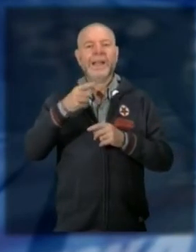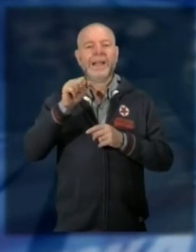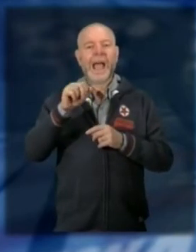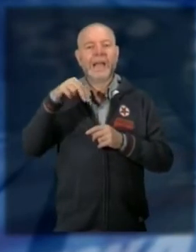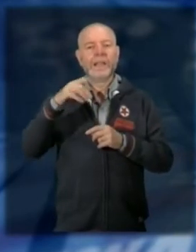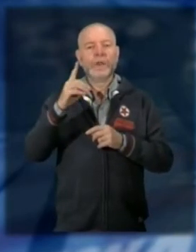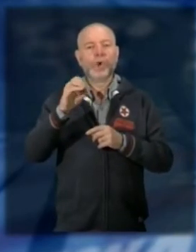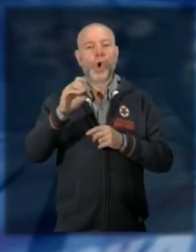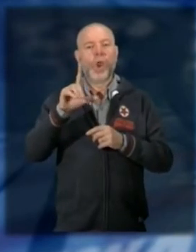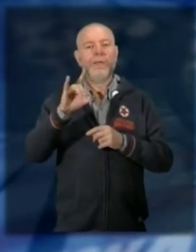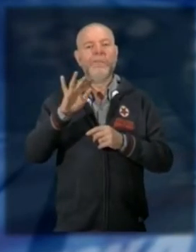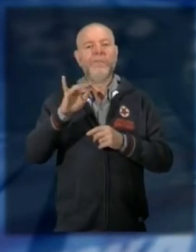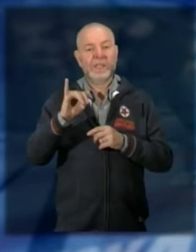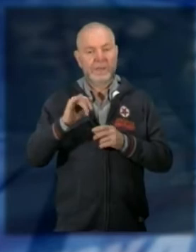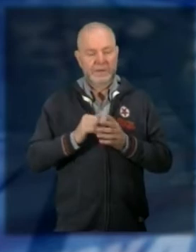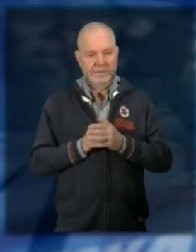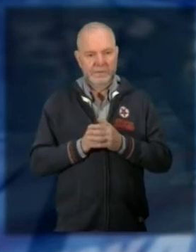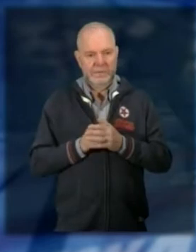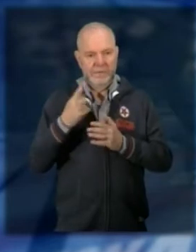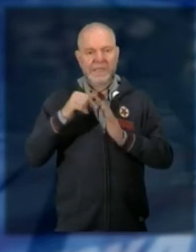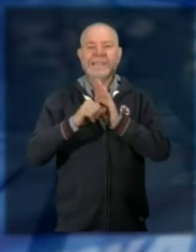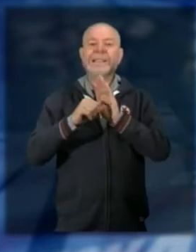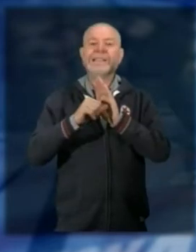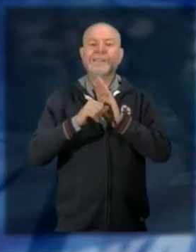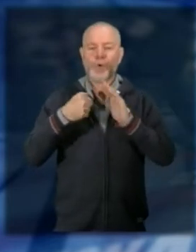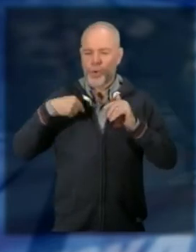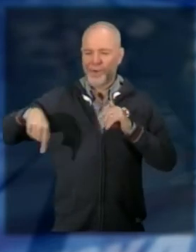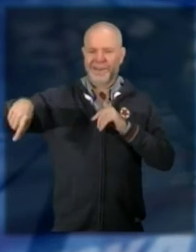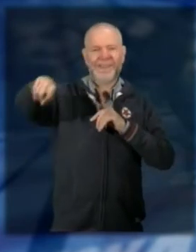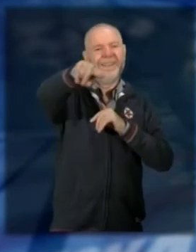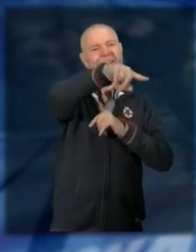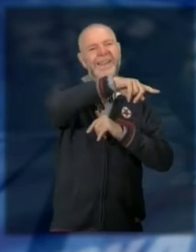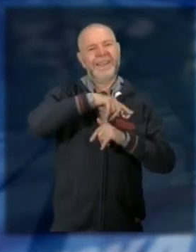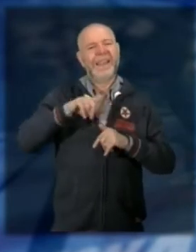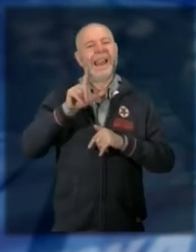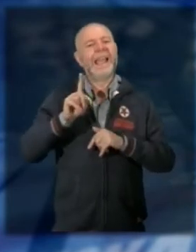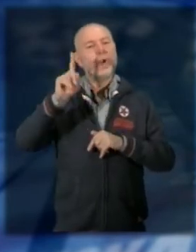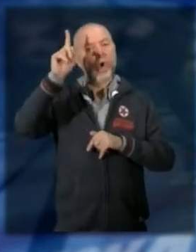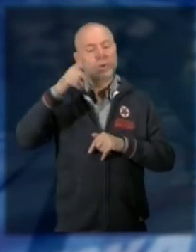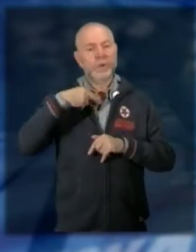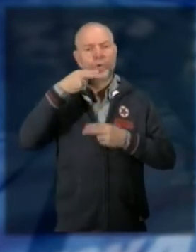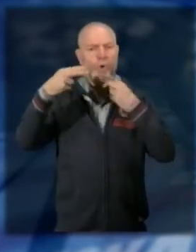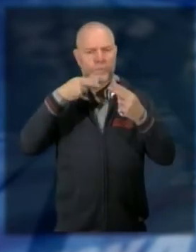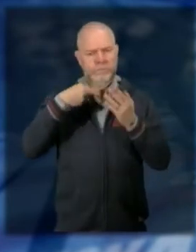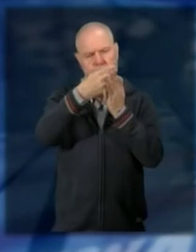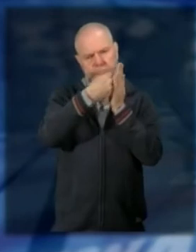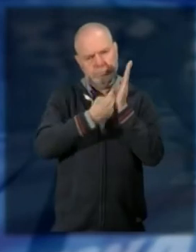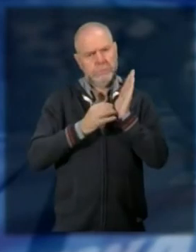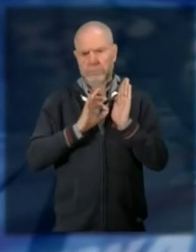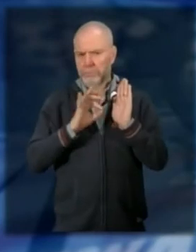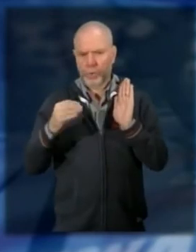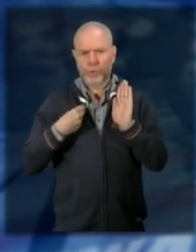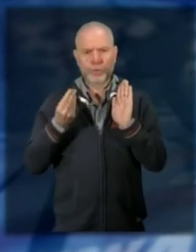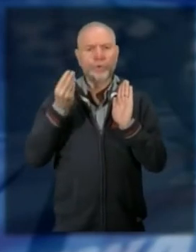perché le sezioni sono state contattate abbiamo fornito al nazionale 12 nomi così come c'è stato chiesto